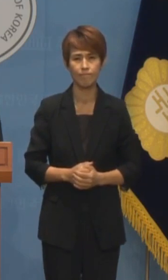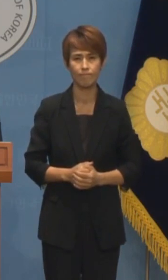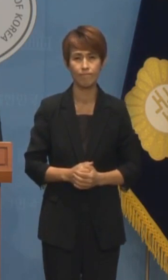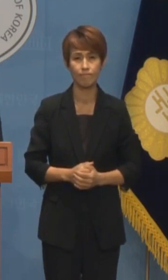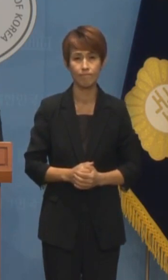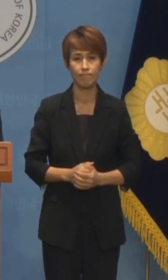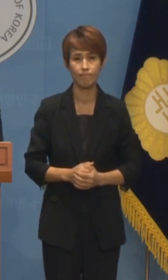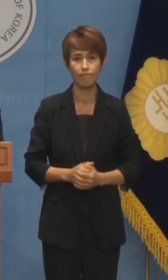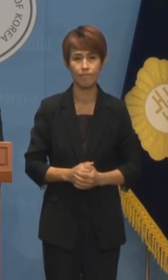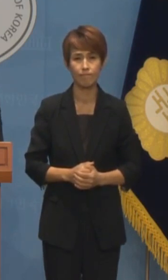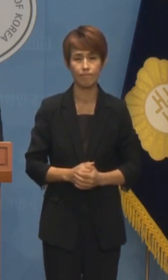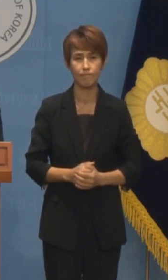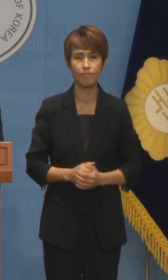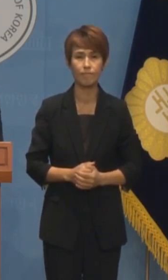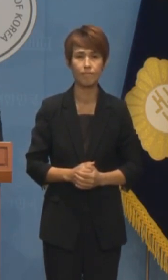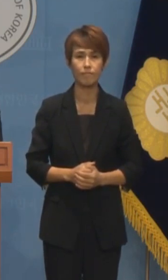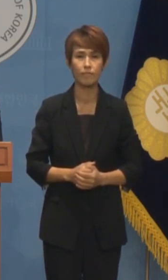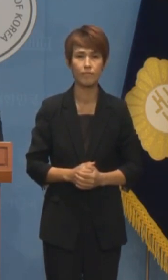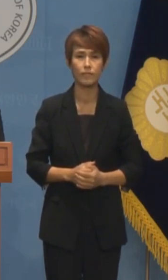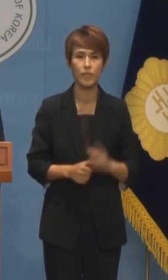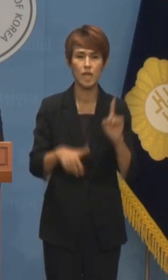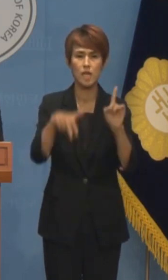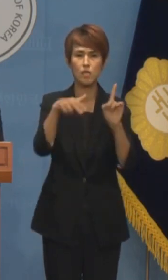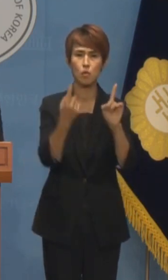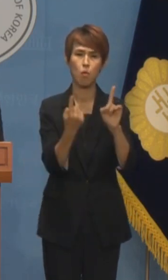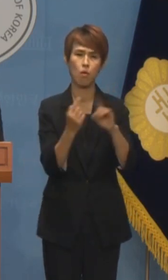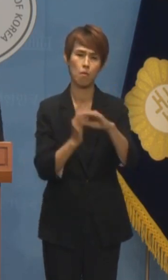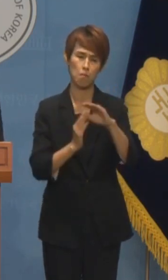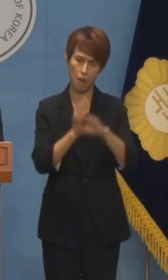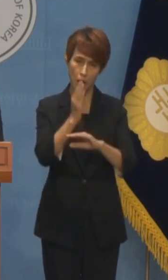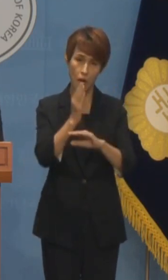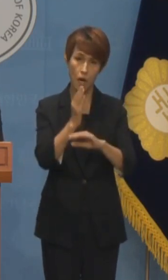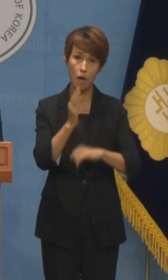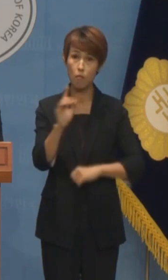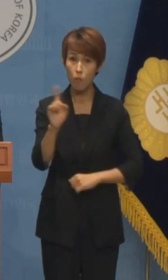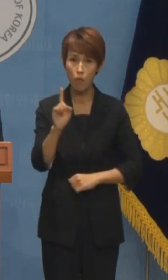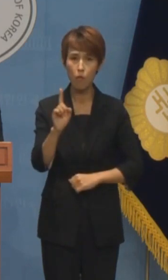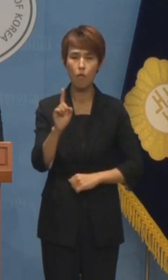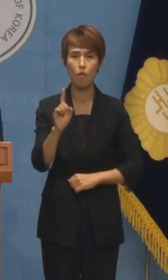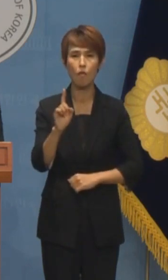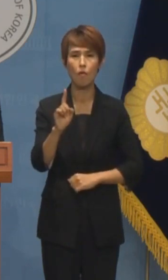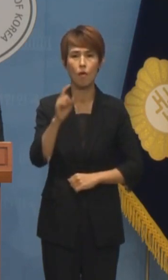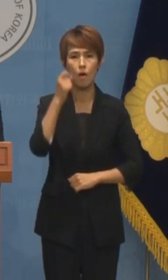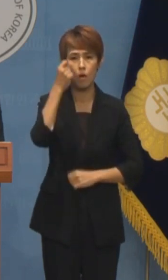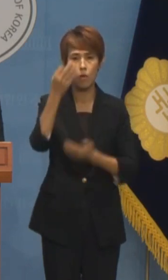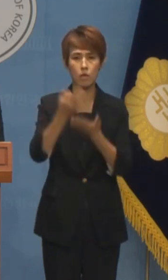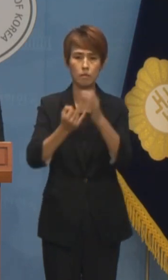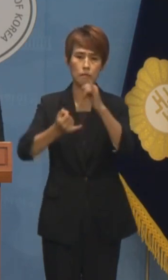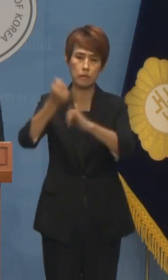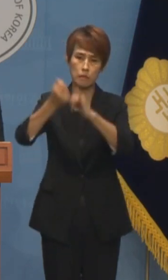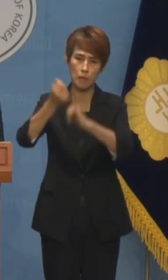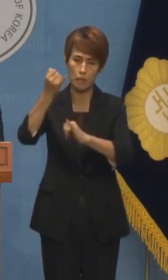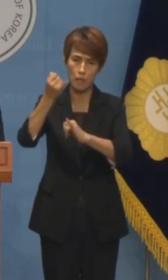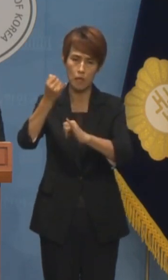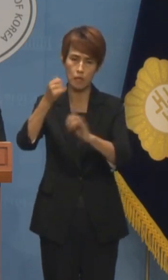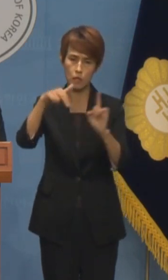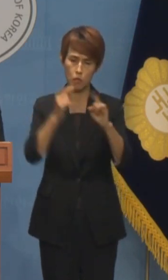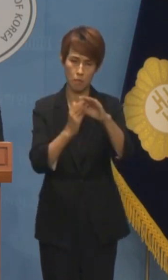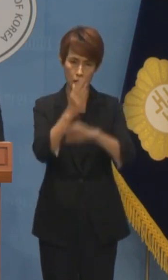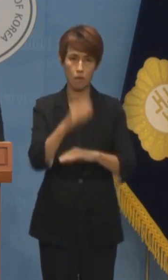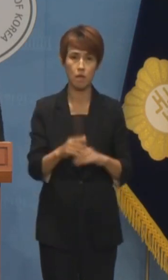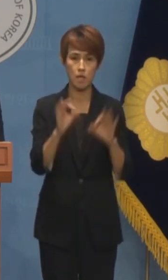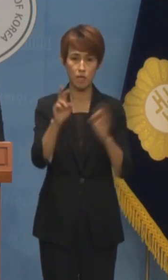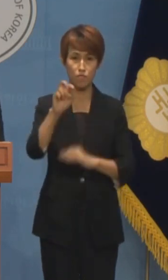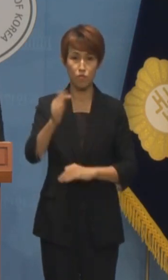벌써 1조 원이 넘었습니다 역대 최고치의 임금 체불 김문수 노동부